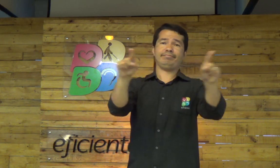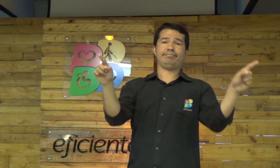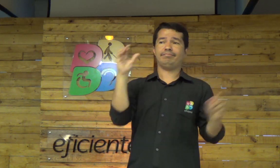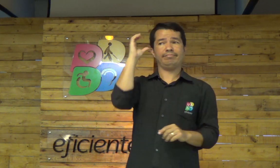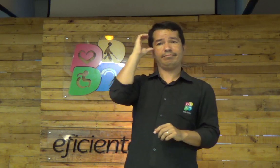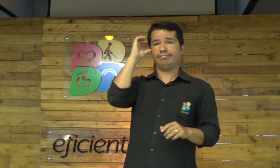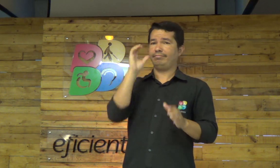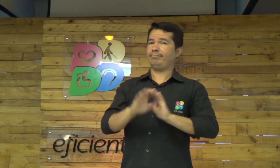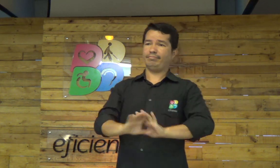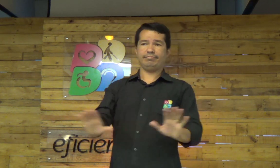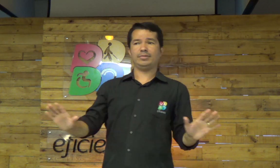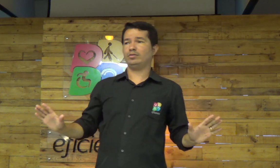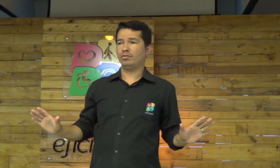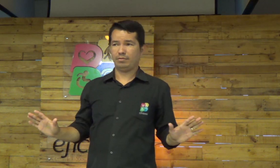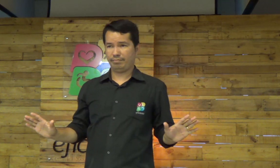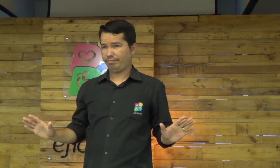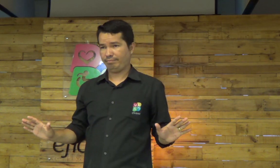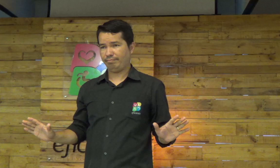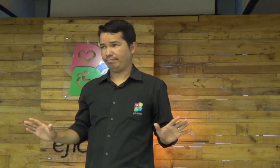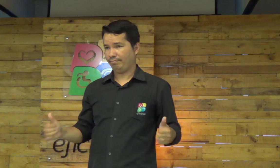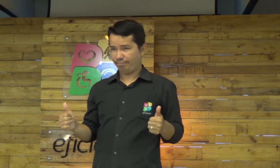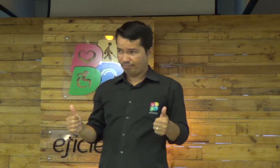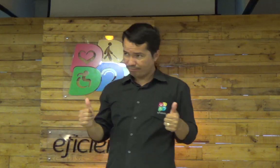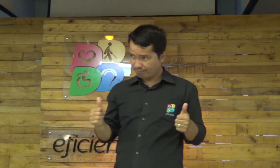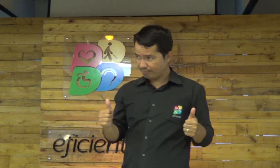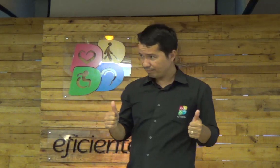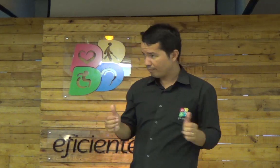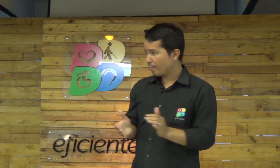Se não houver essa consciência, não adianta, ok?